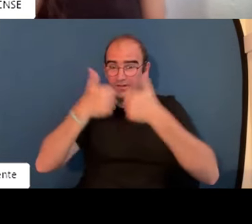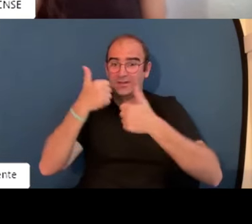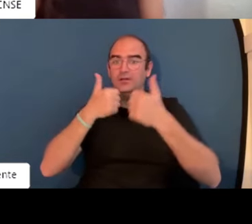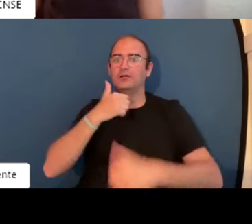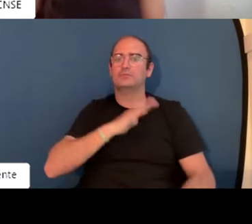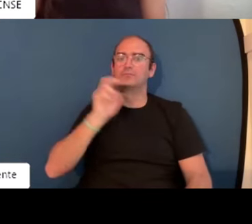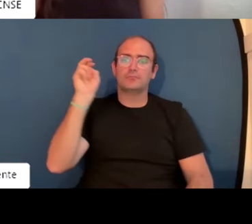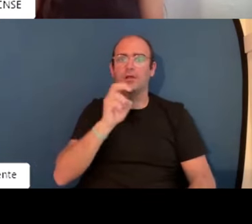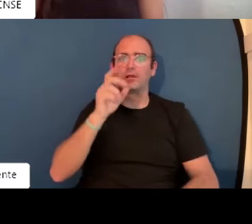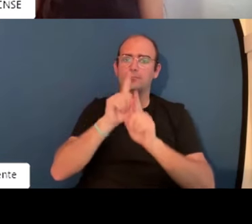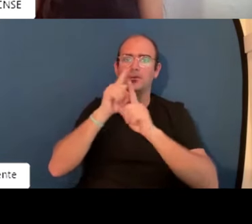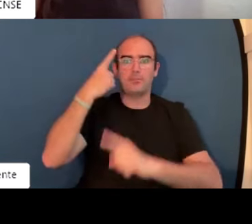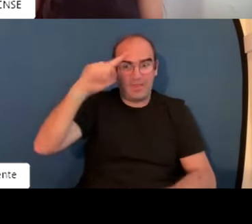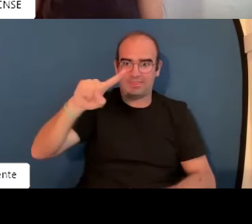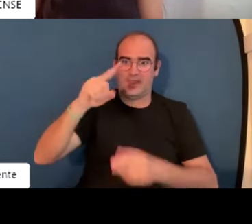competencia,